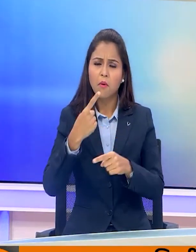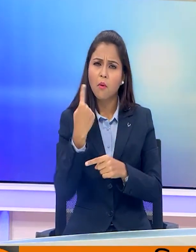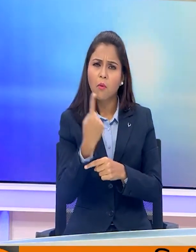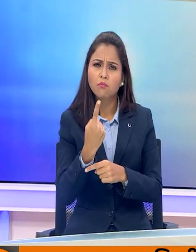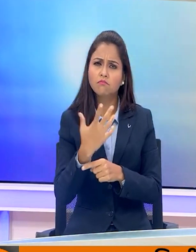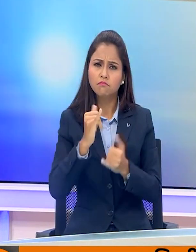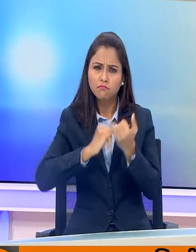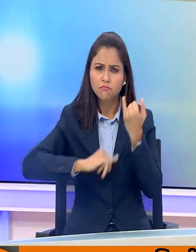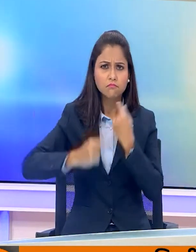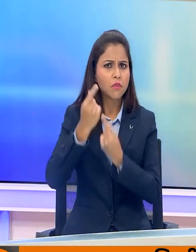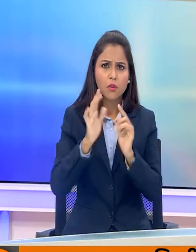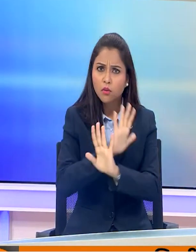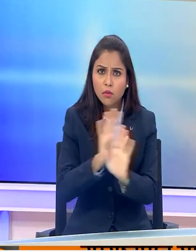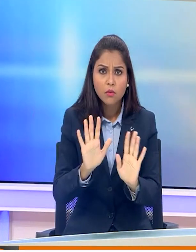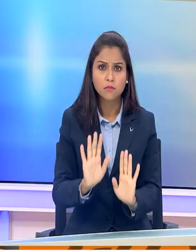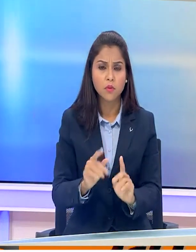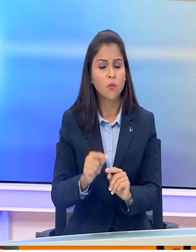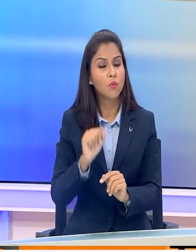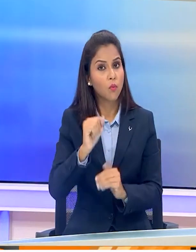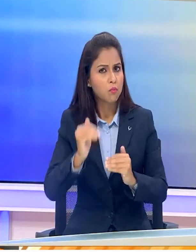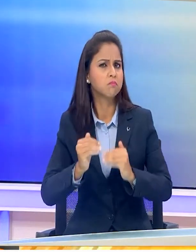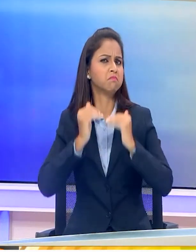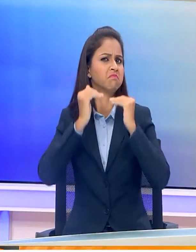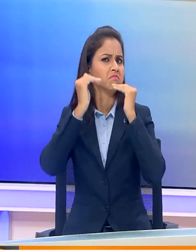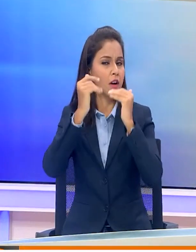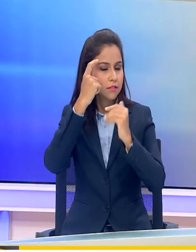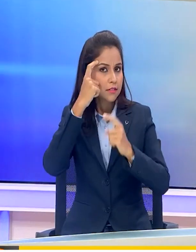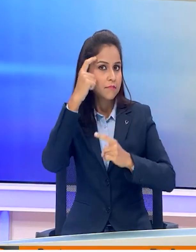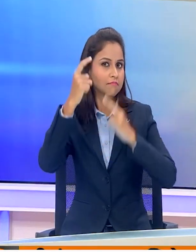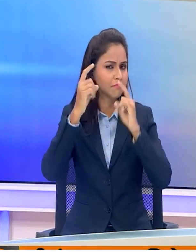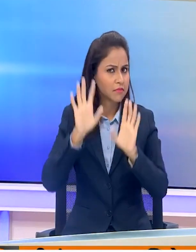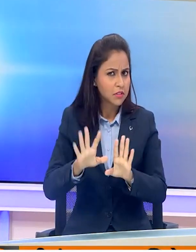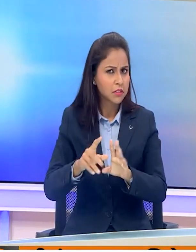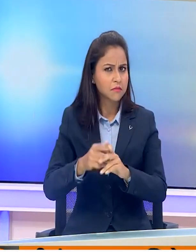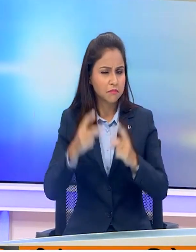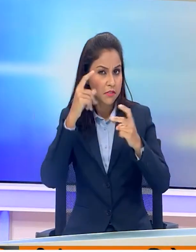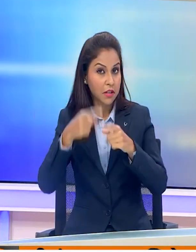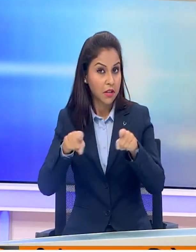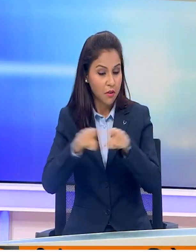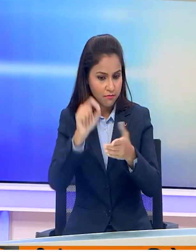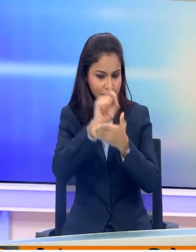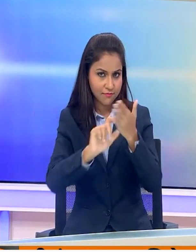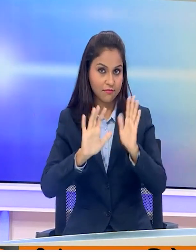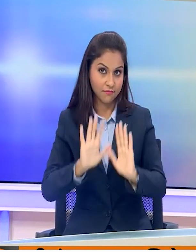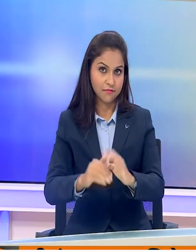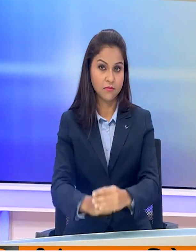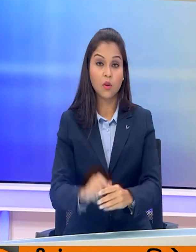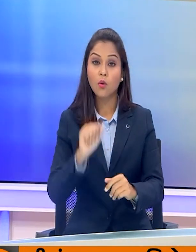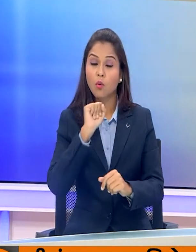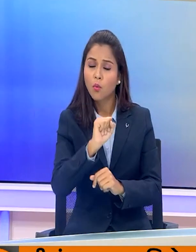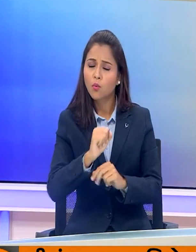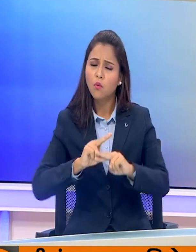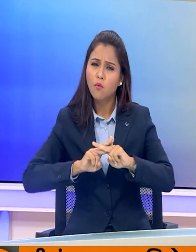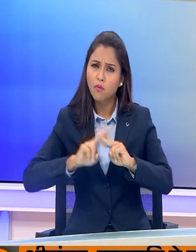एक राजनेता नहीं थे वे उच्च कोटी के चिंतक थे, विचारक थे और लेखक भी थे उन्होंने